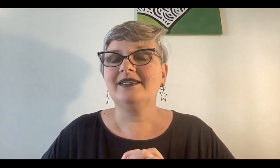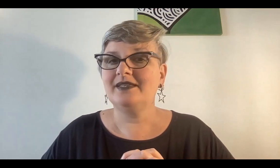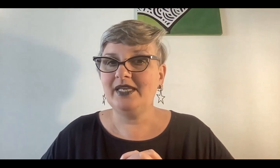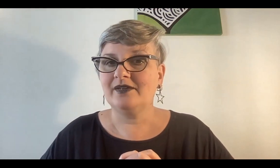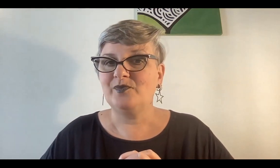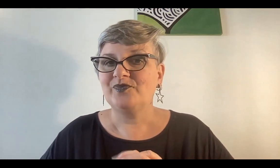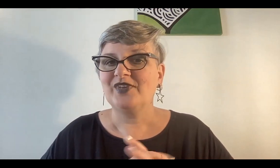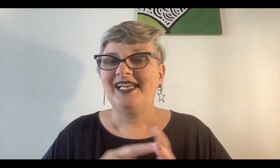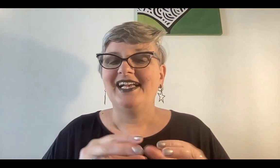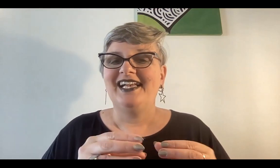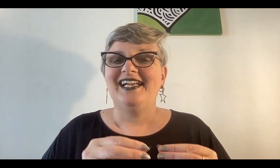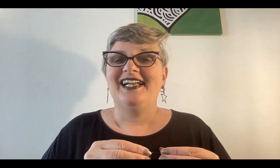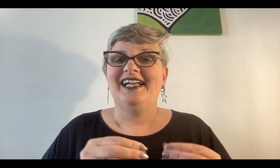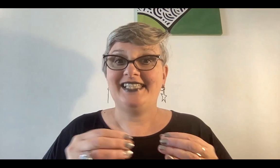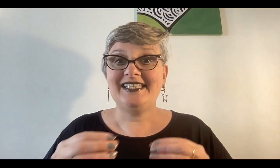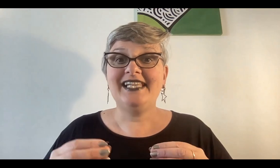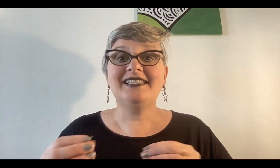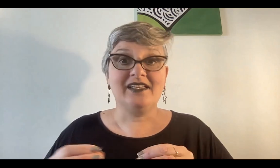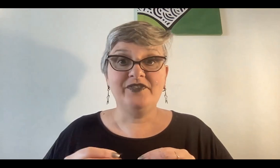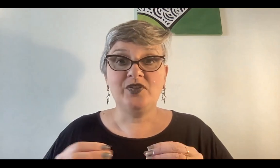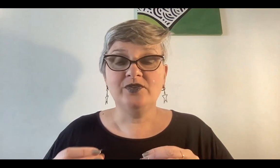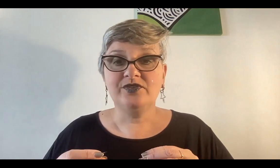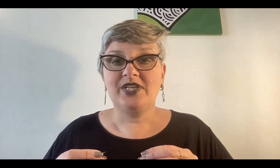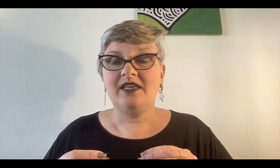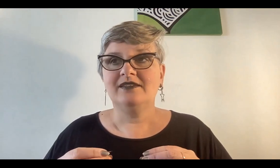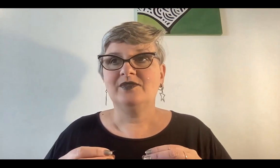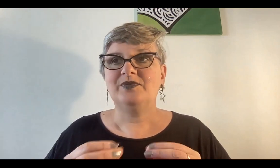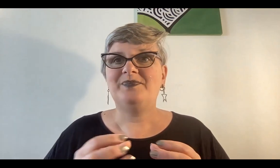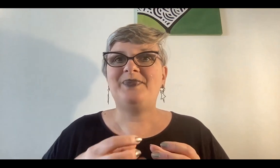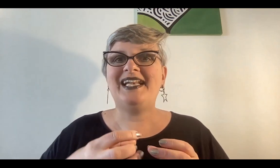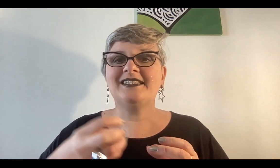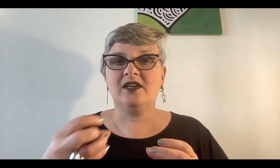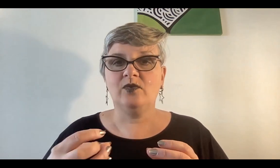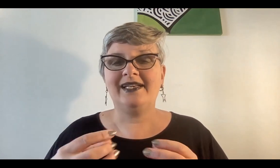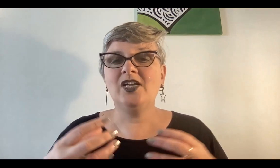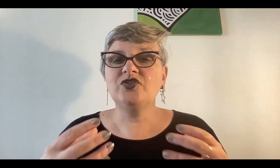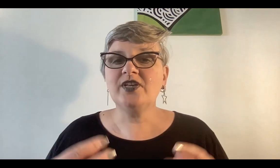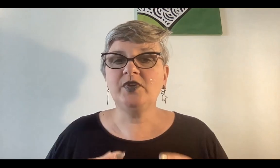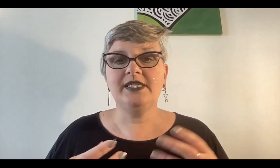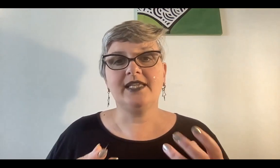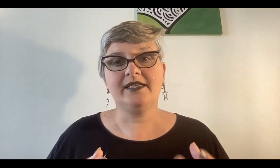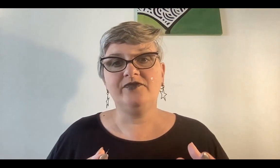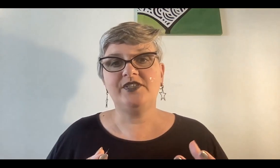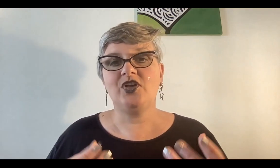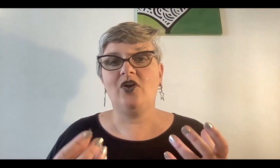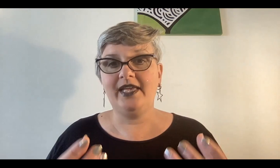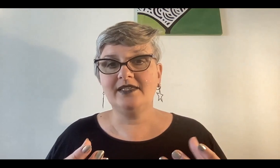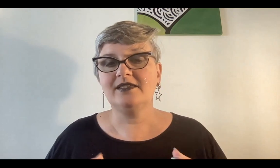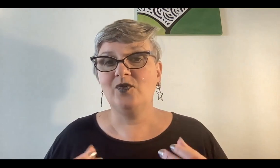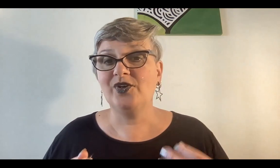recibir. Se hacían sacrificios, sí, para hacer lugar. El concepto del sacrificio es un